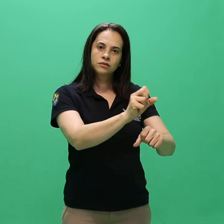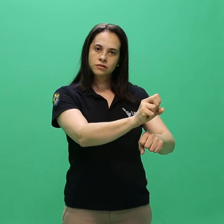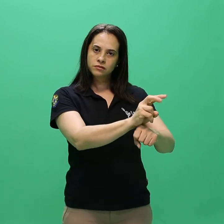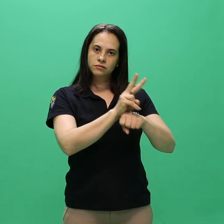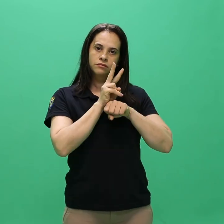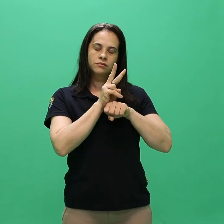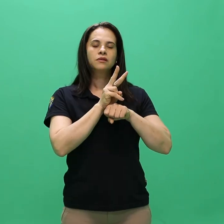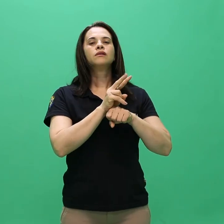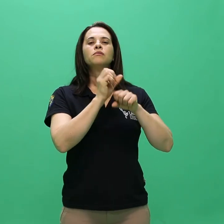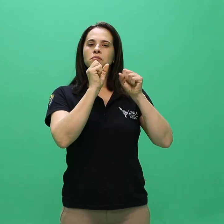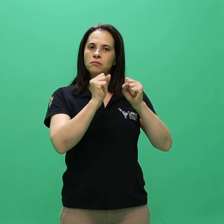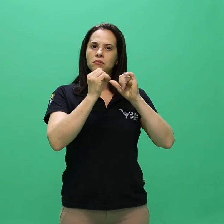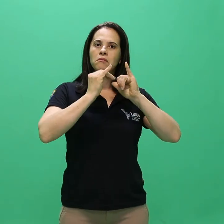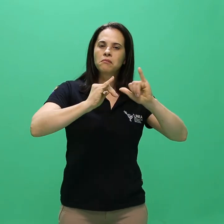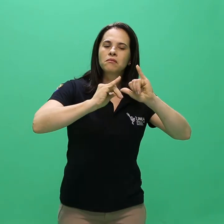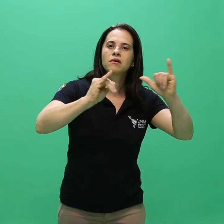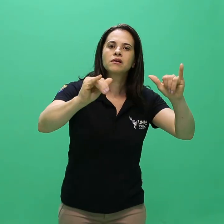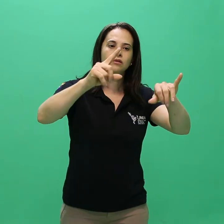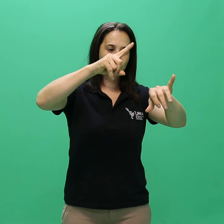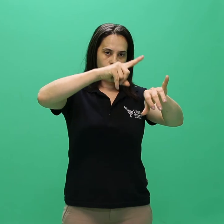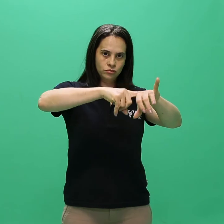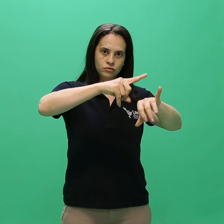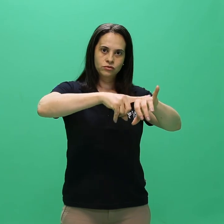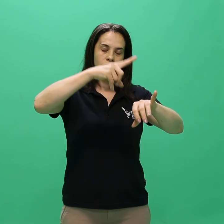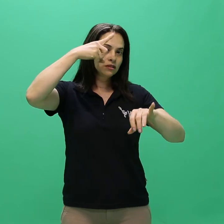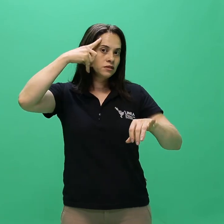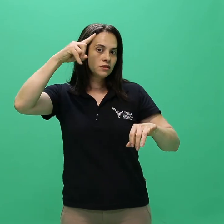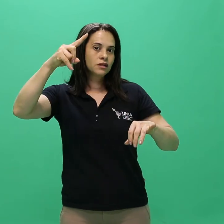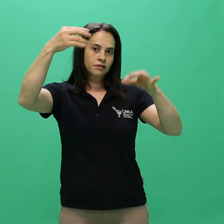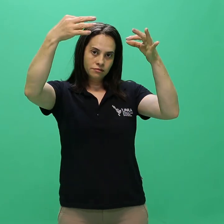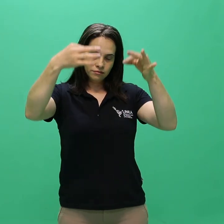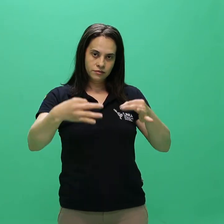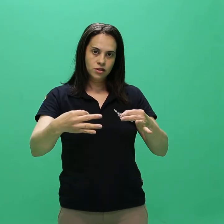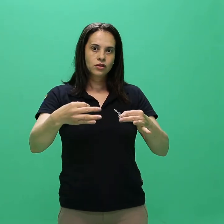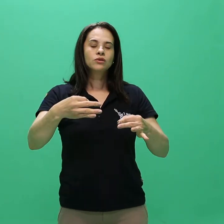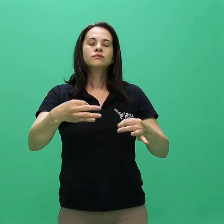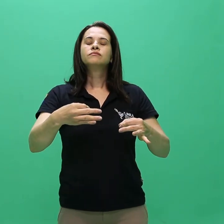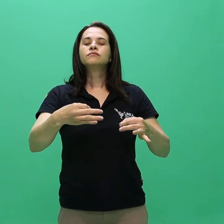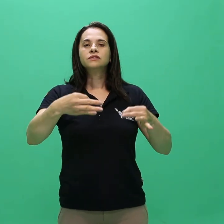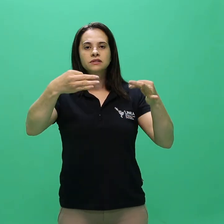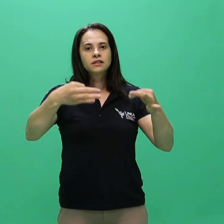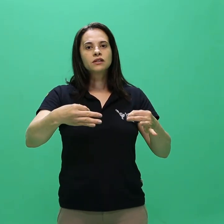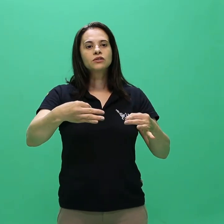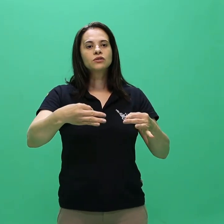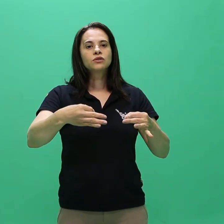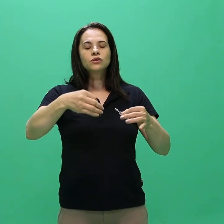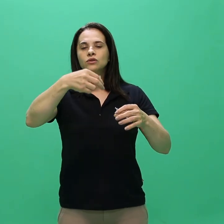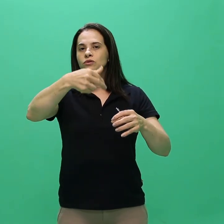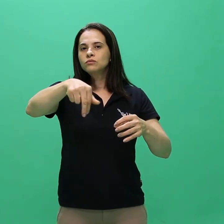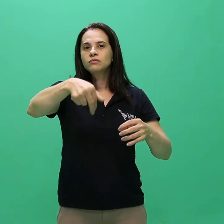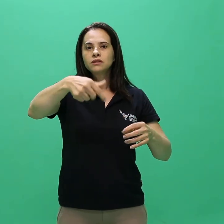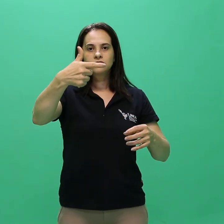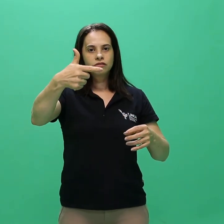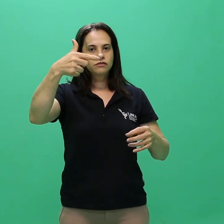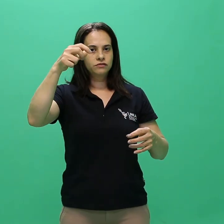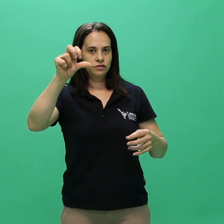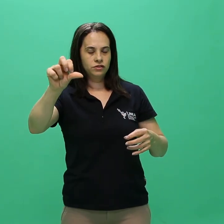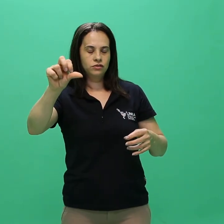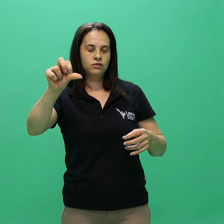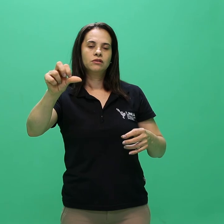provável de 29 de novembro de 2018, por meio de edital próprio, publicado